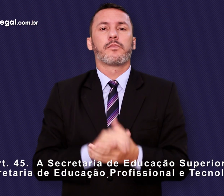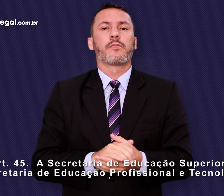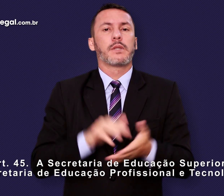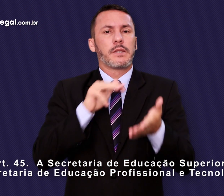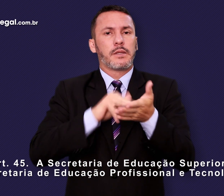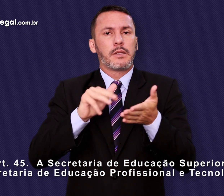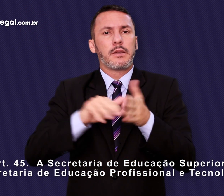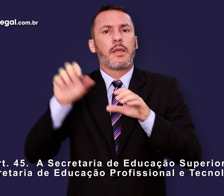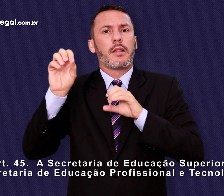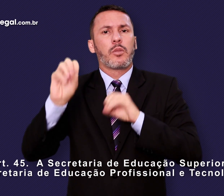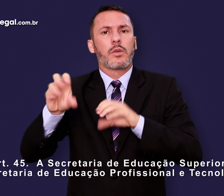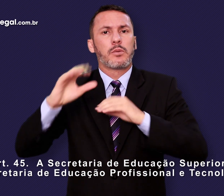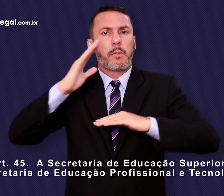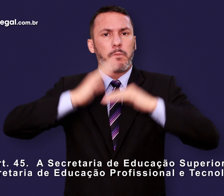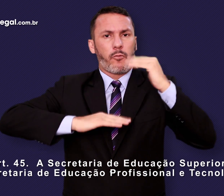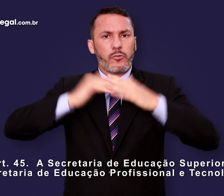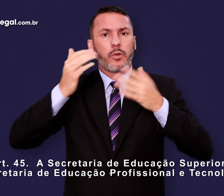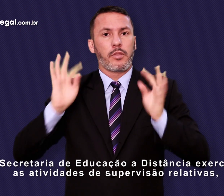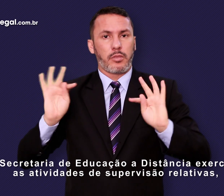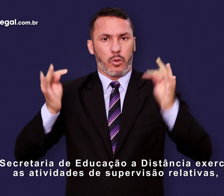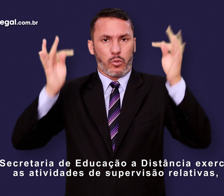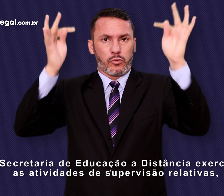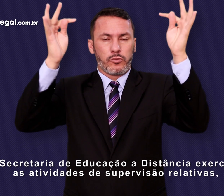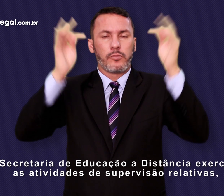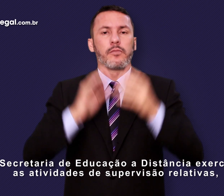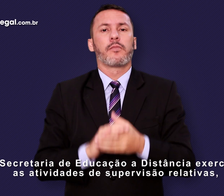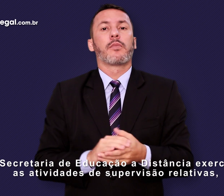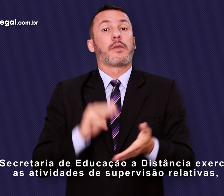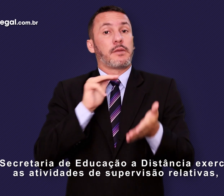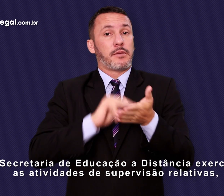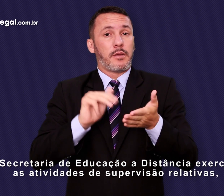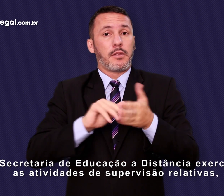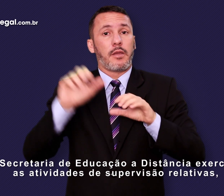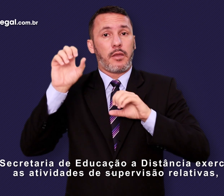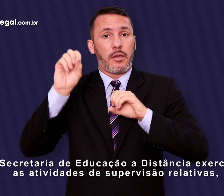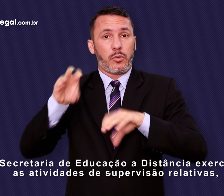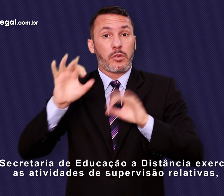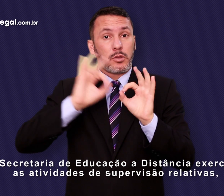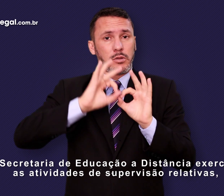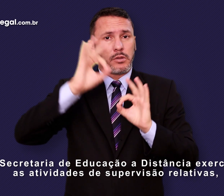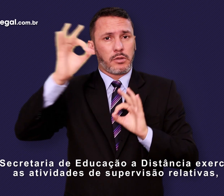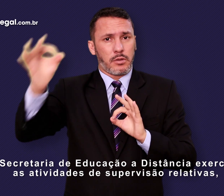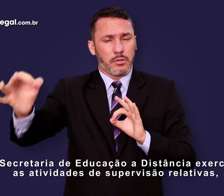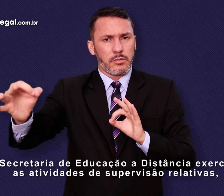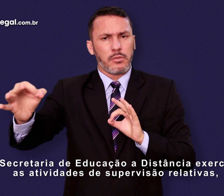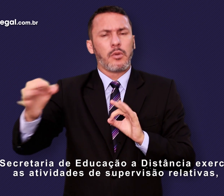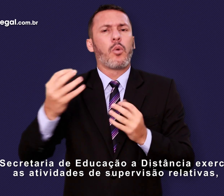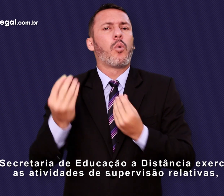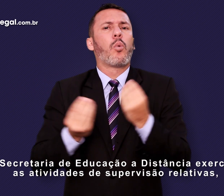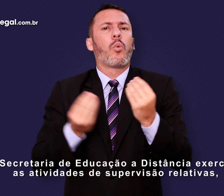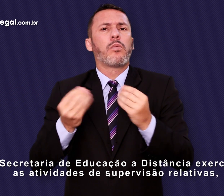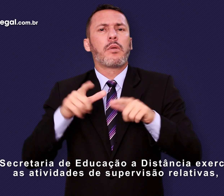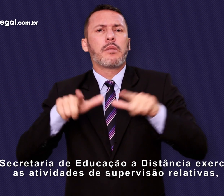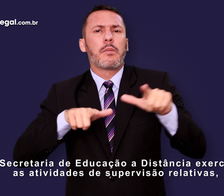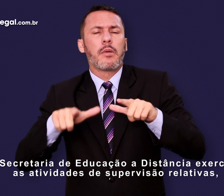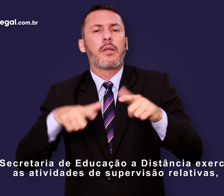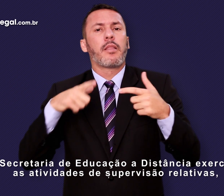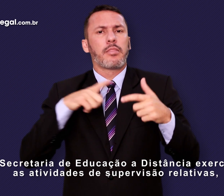Educação Profissional e Tecnológica e a Secretaria de Educação à Distância exercerão as atividades de supervisão